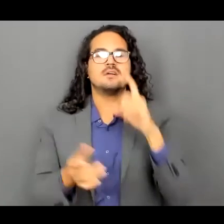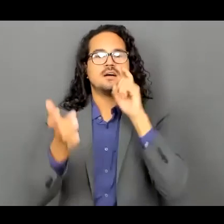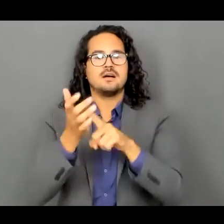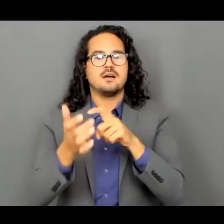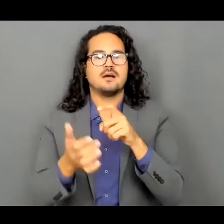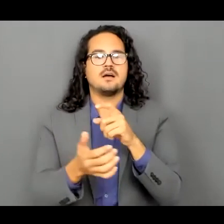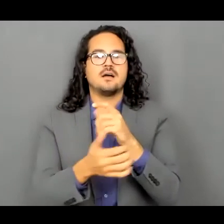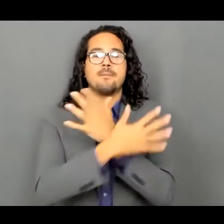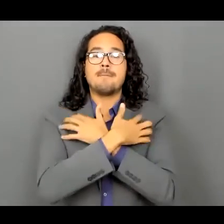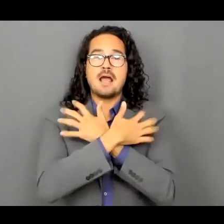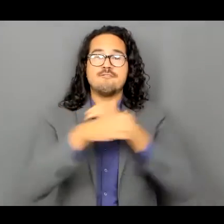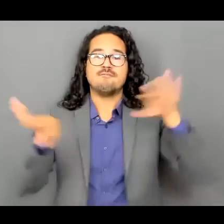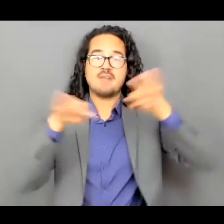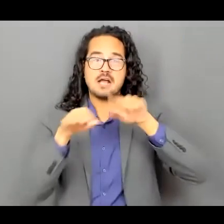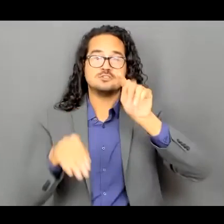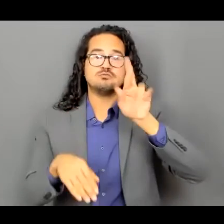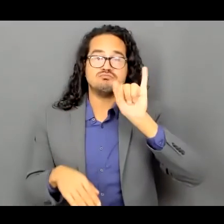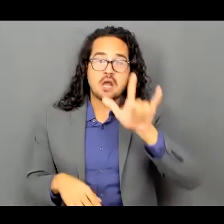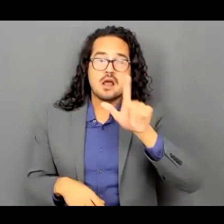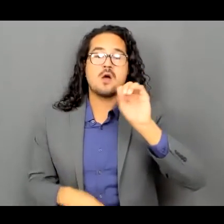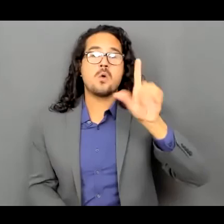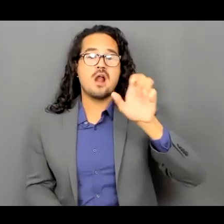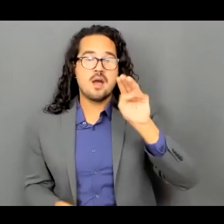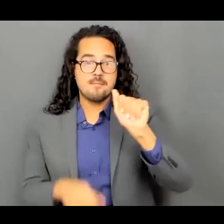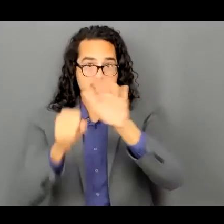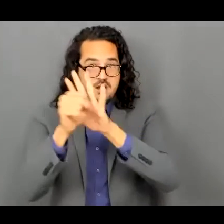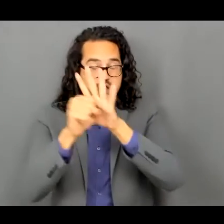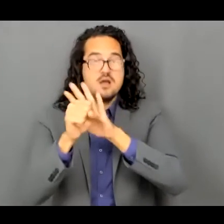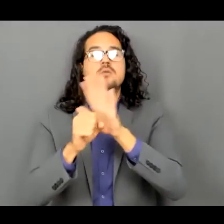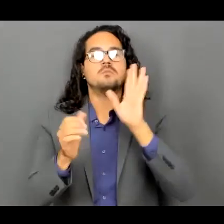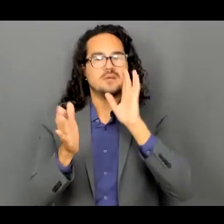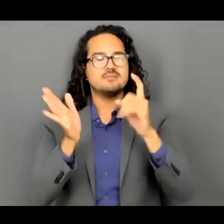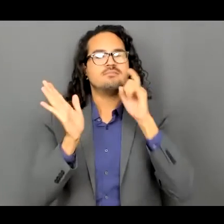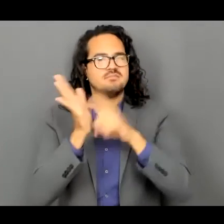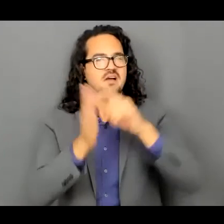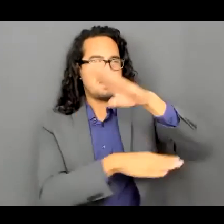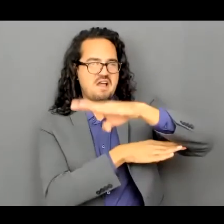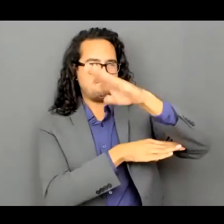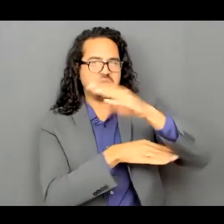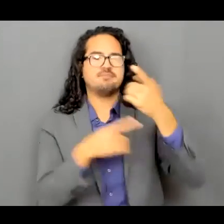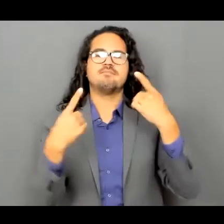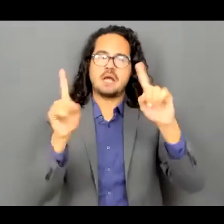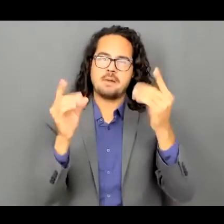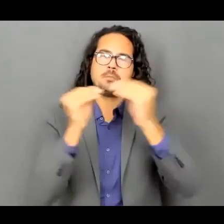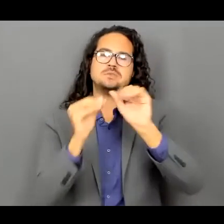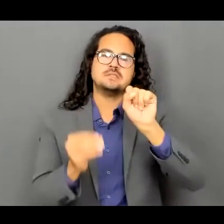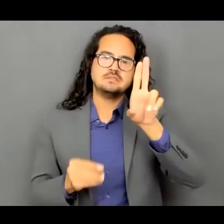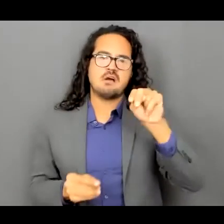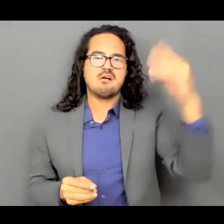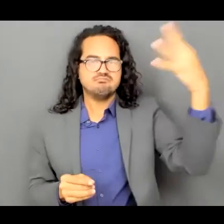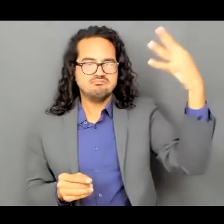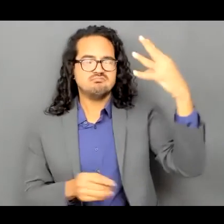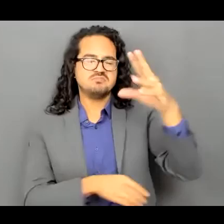2 de la tarde vamos a ver un poco de sol y en hibern es rich también puede que tengamos sol de 2 a las 6